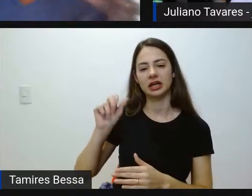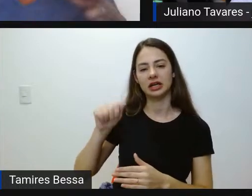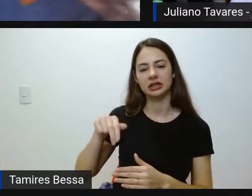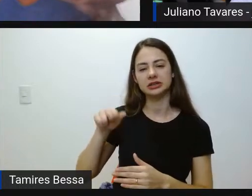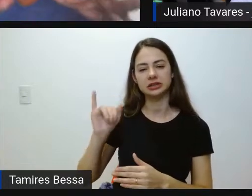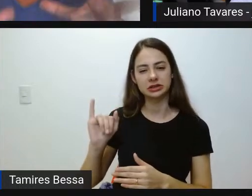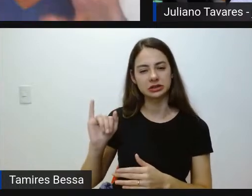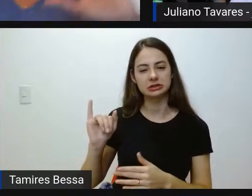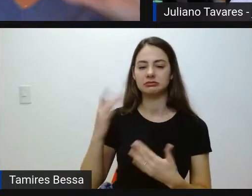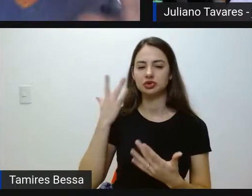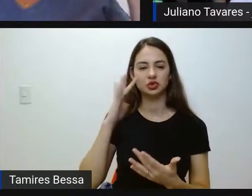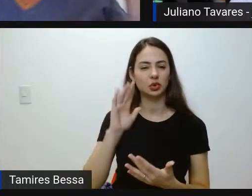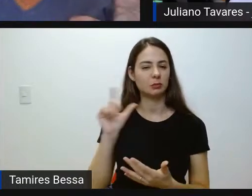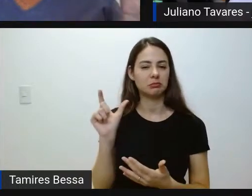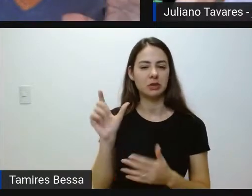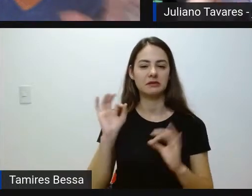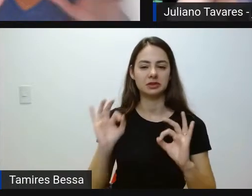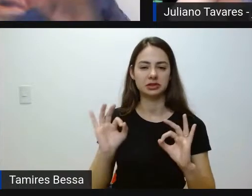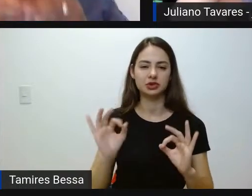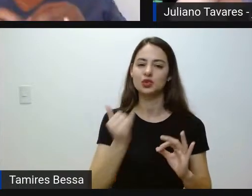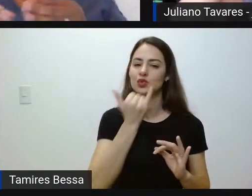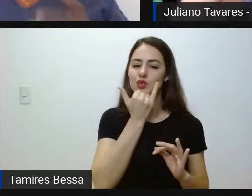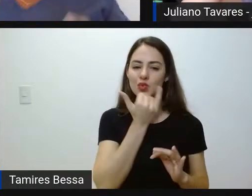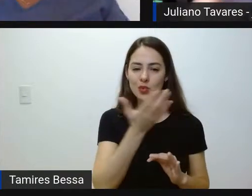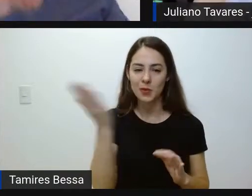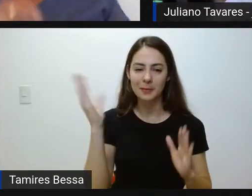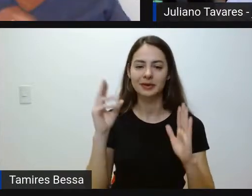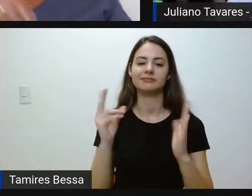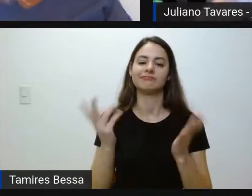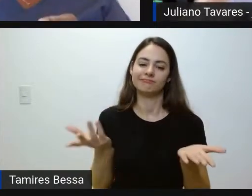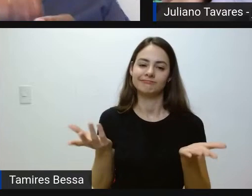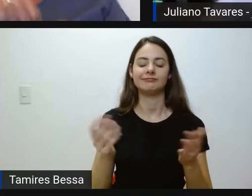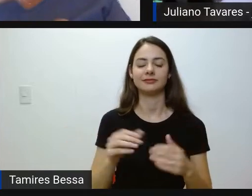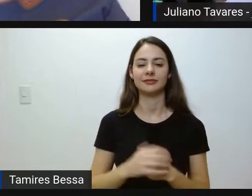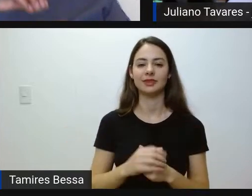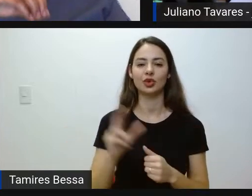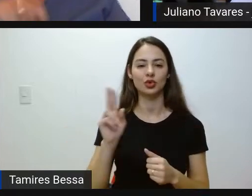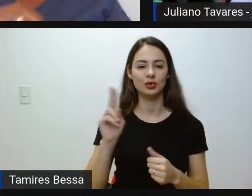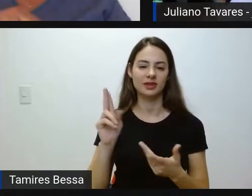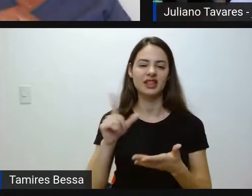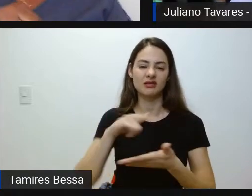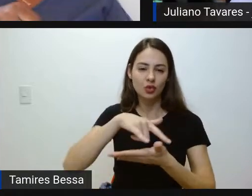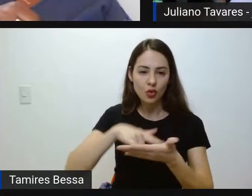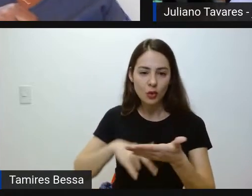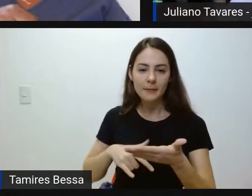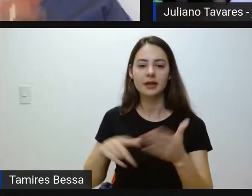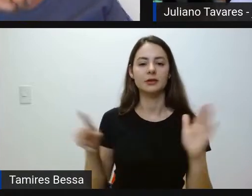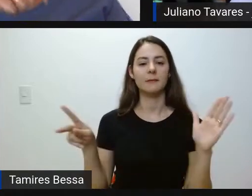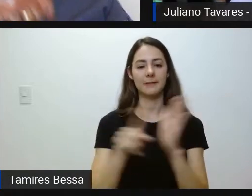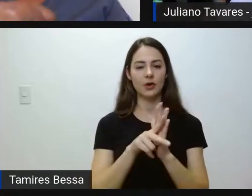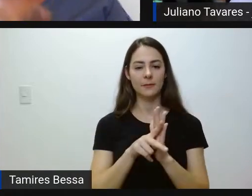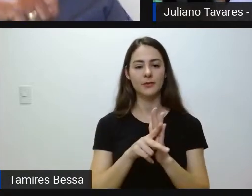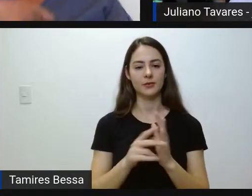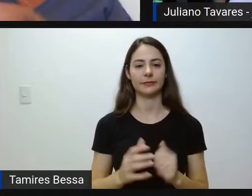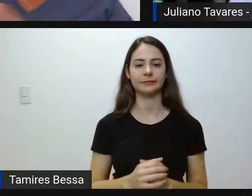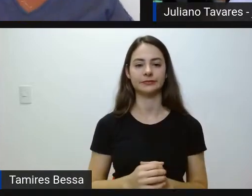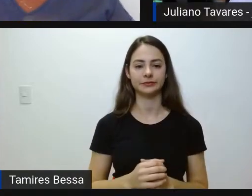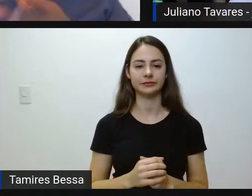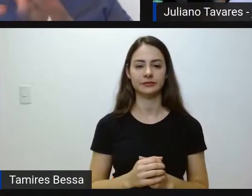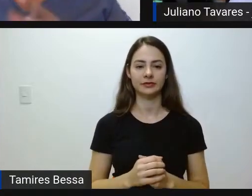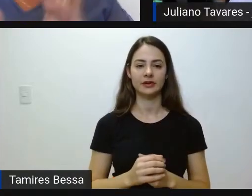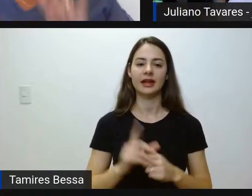Rani, não sei como é que pronuncia, desculpe aí, galera, ou então levam um documento, né, uma